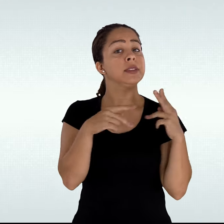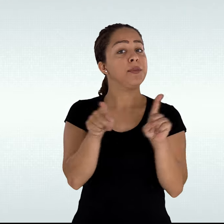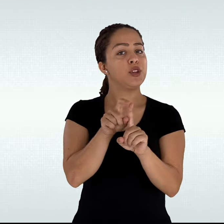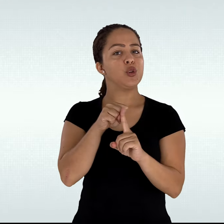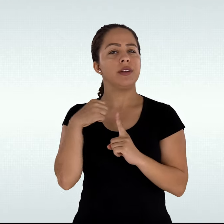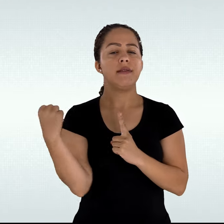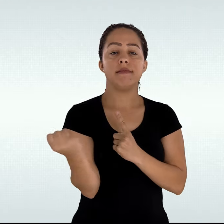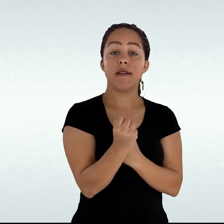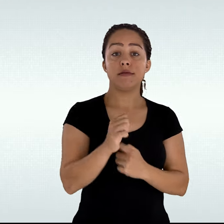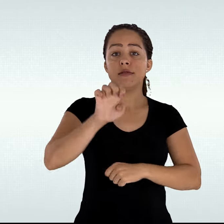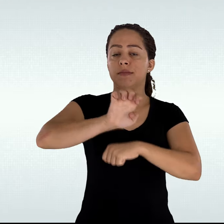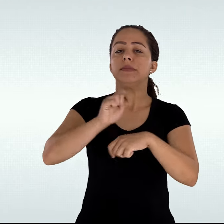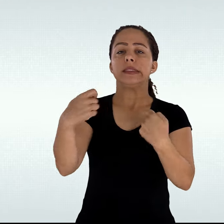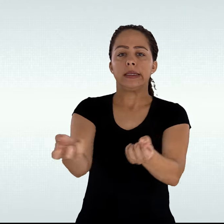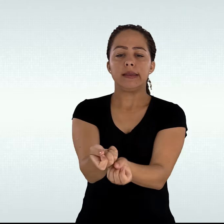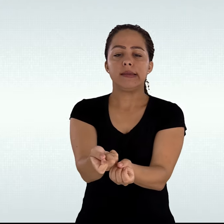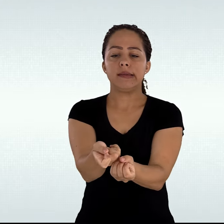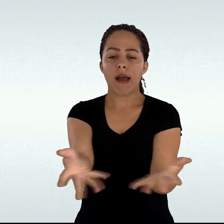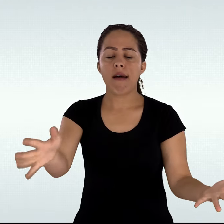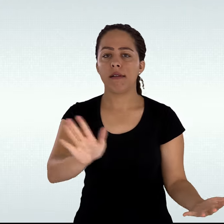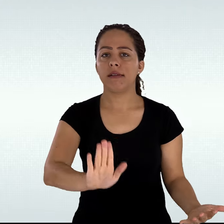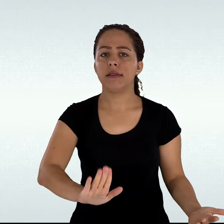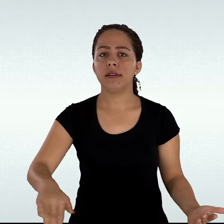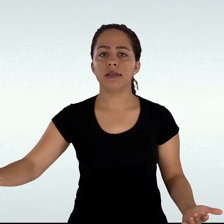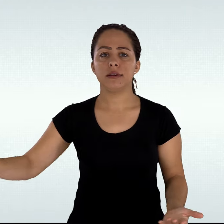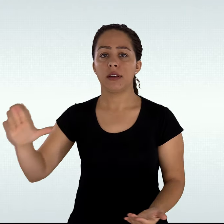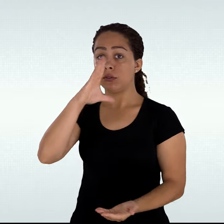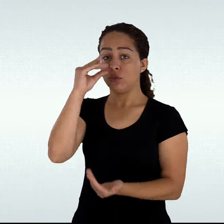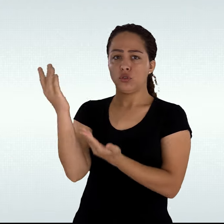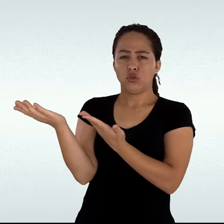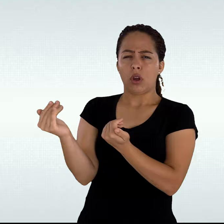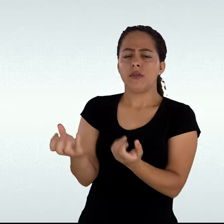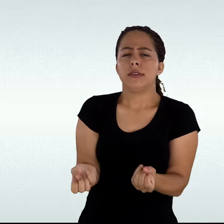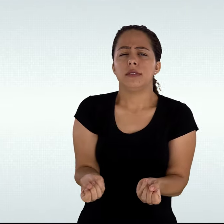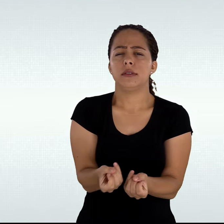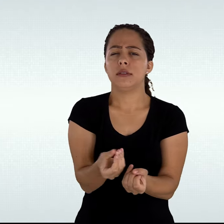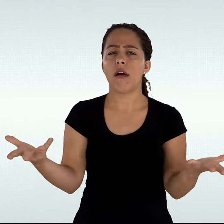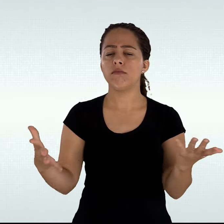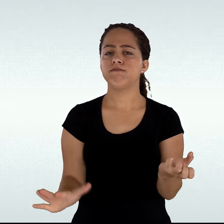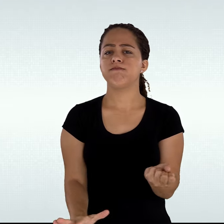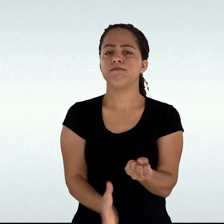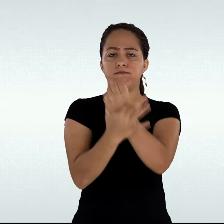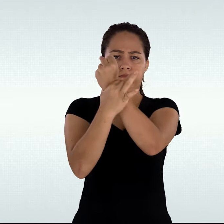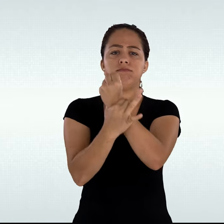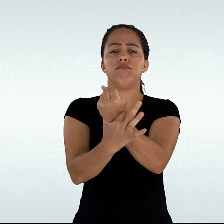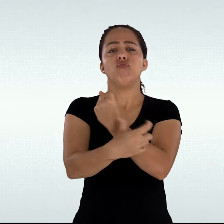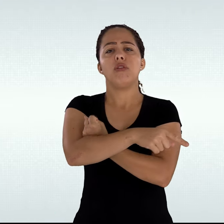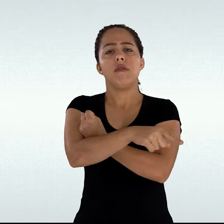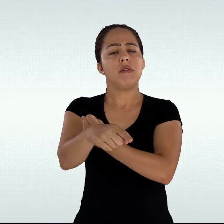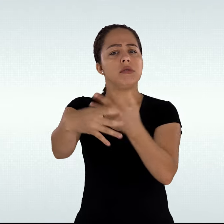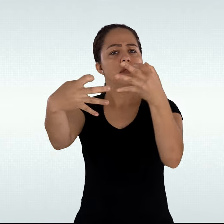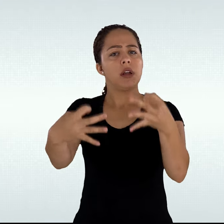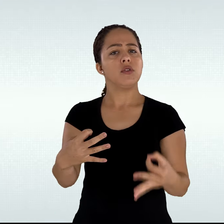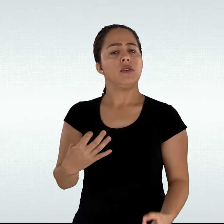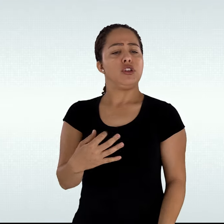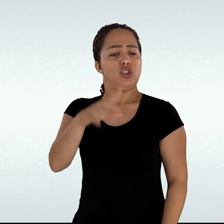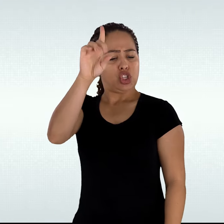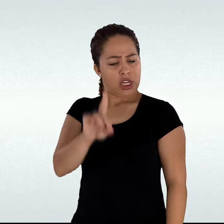Estado assegurar à criança, ao adolescente e ao jovem com absoluta prioridade o direito à vida,